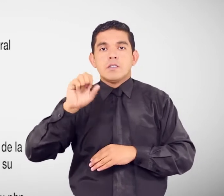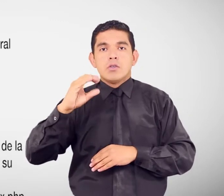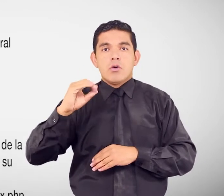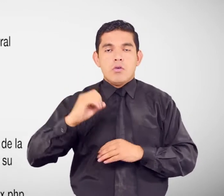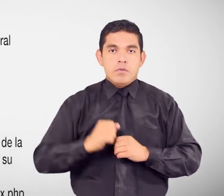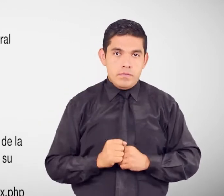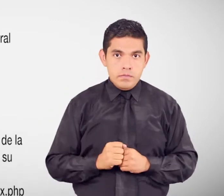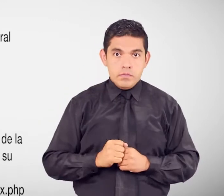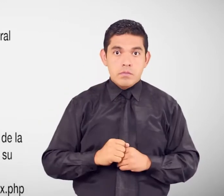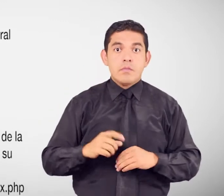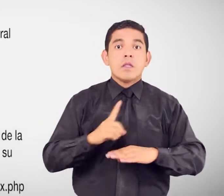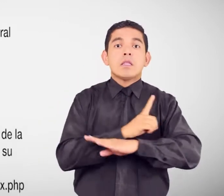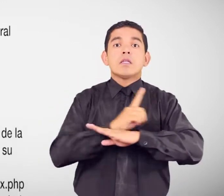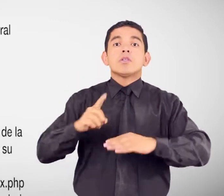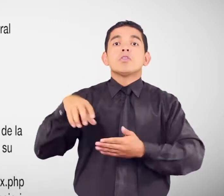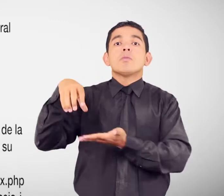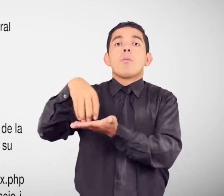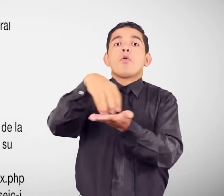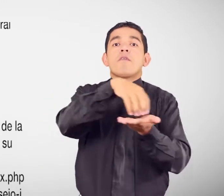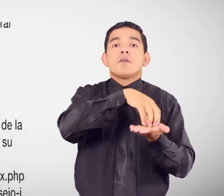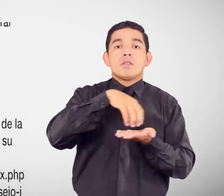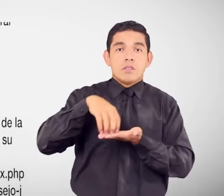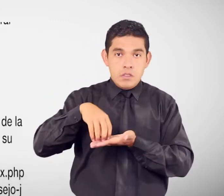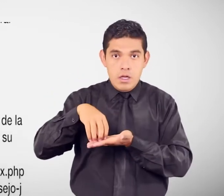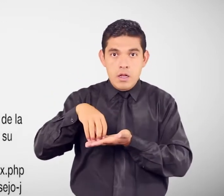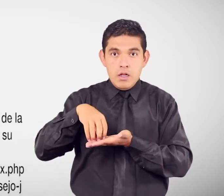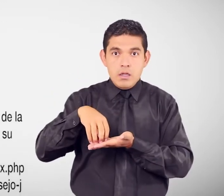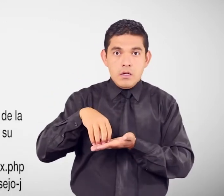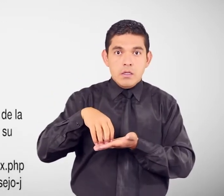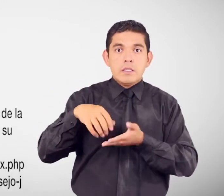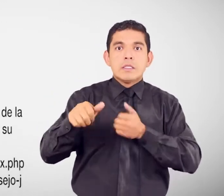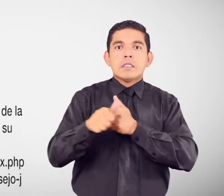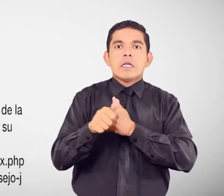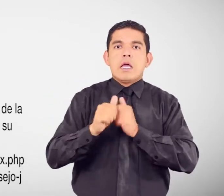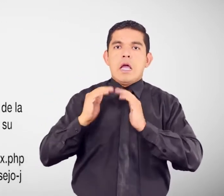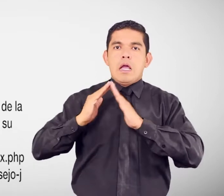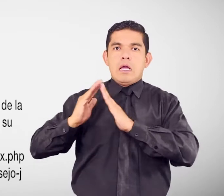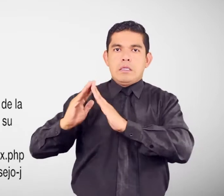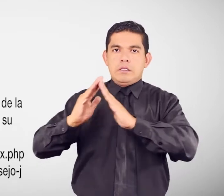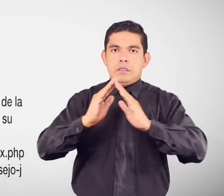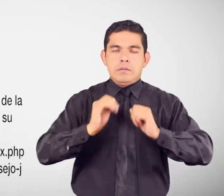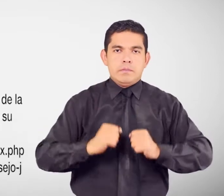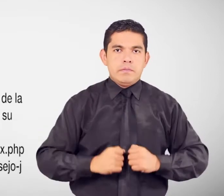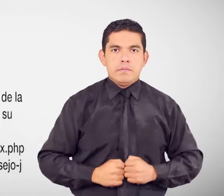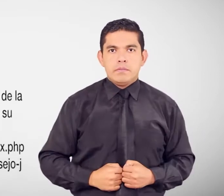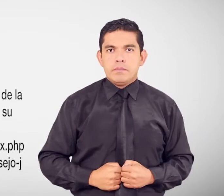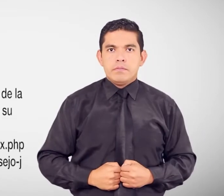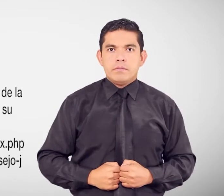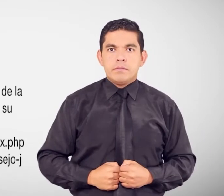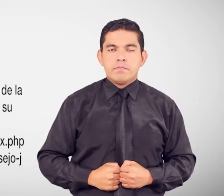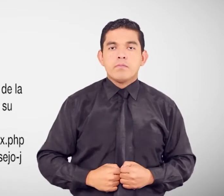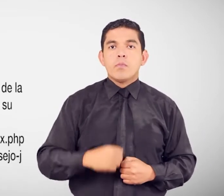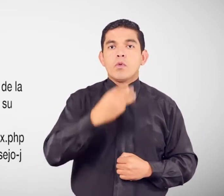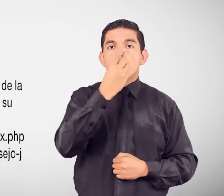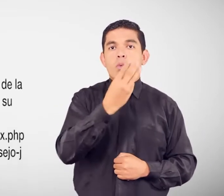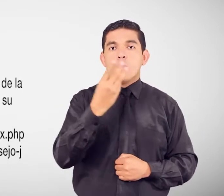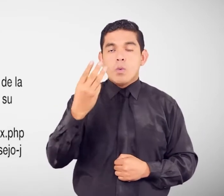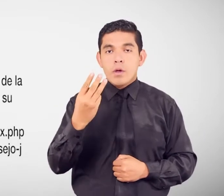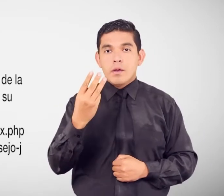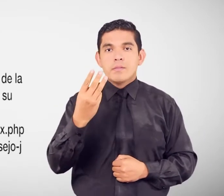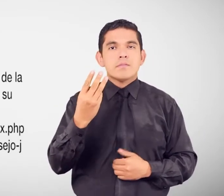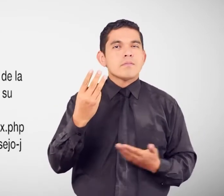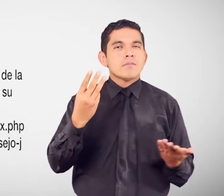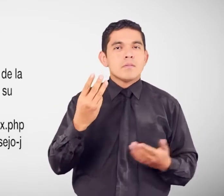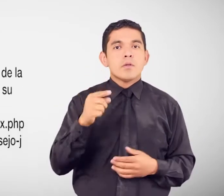Provinciales del Consejo de la Judicatura Correspondiente al lugar de su domicilio Página web www